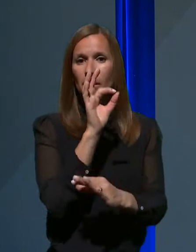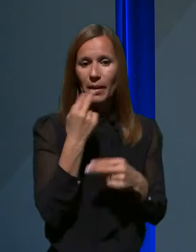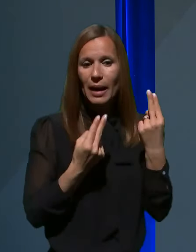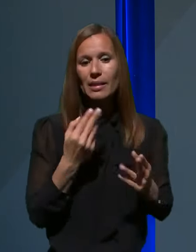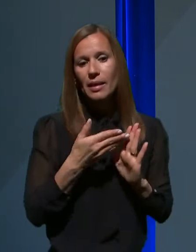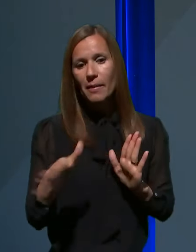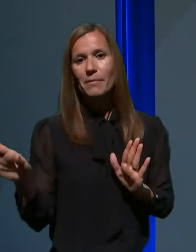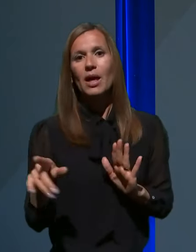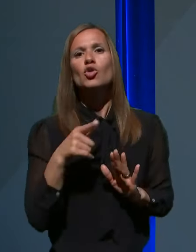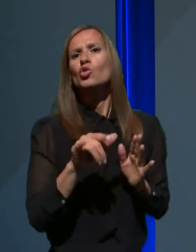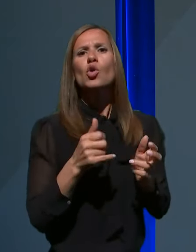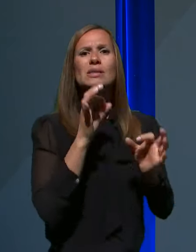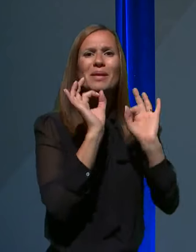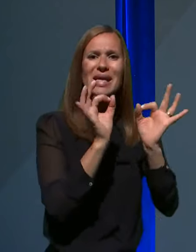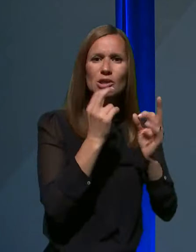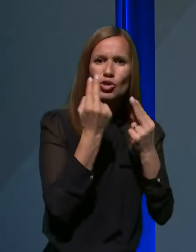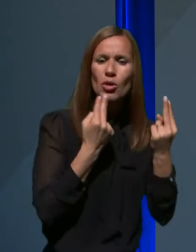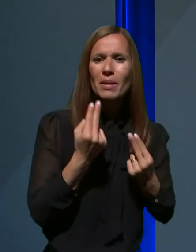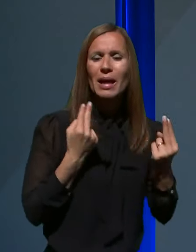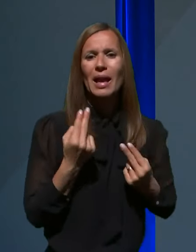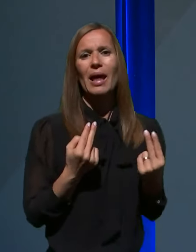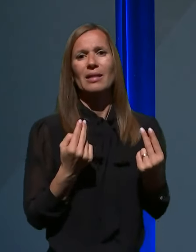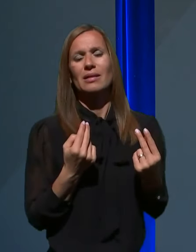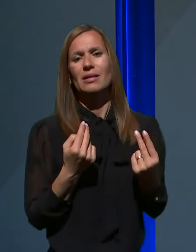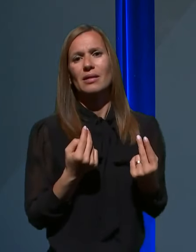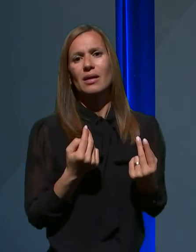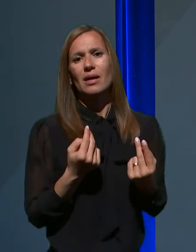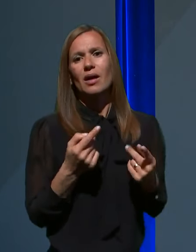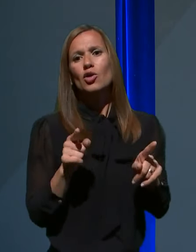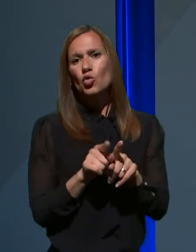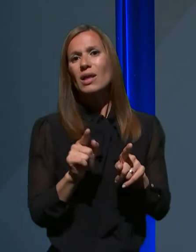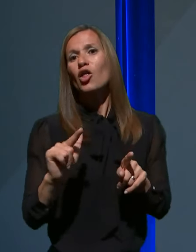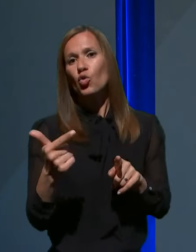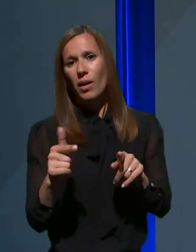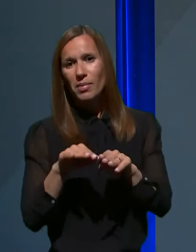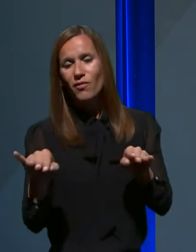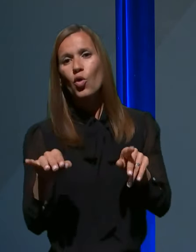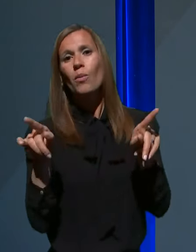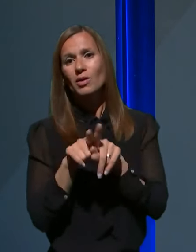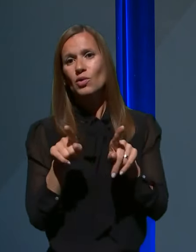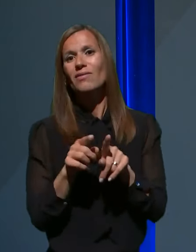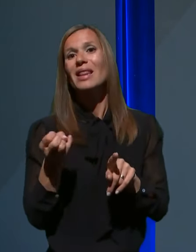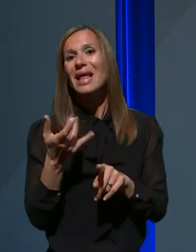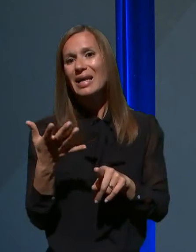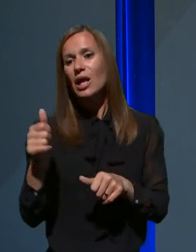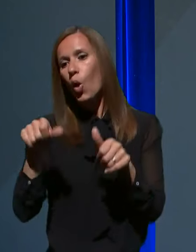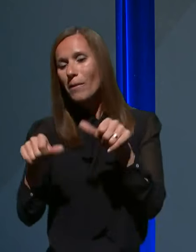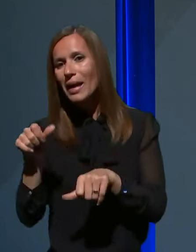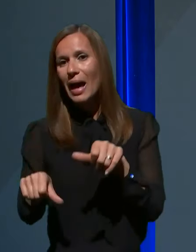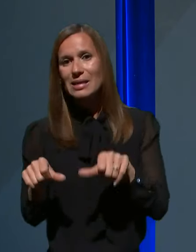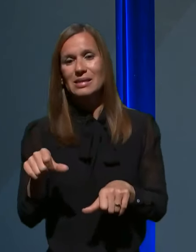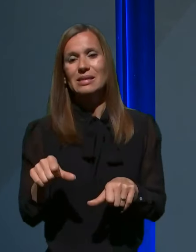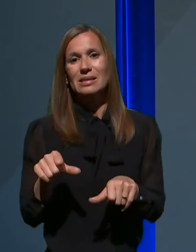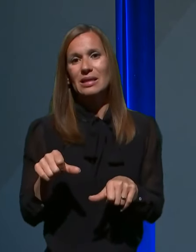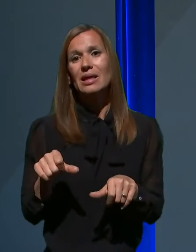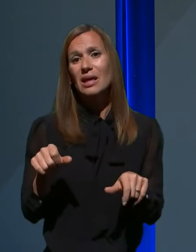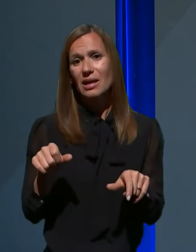specialističnih pregledov, predvsem na sekundarnem nivoju in tudi do določenih posegov in operacij, ki tudi v tem